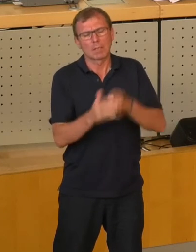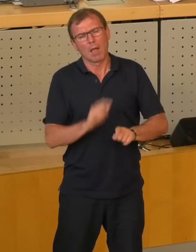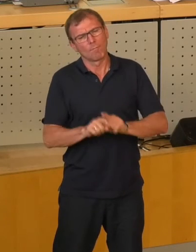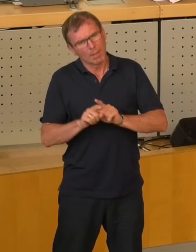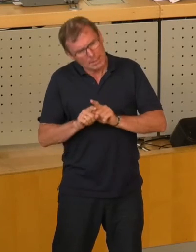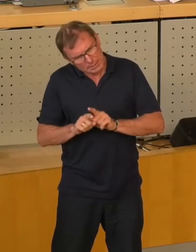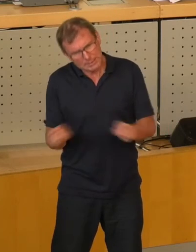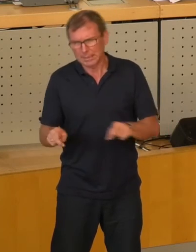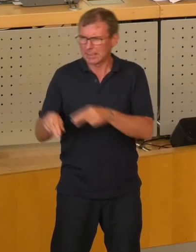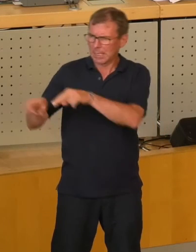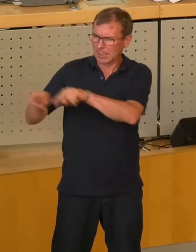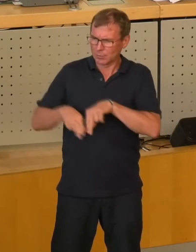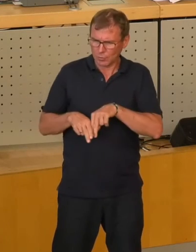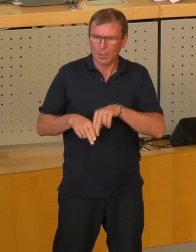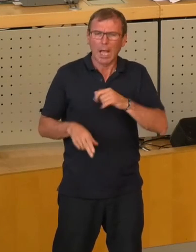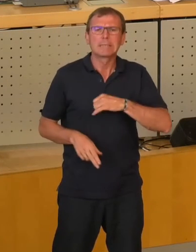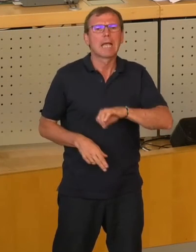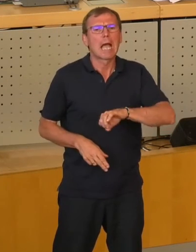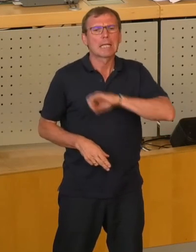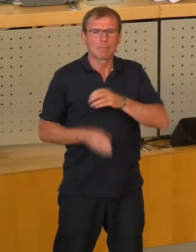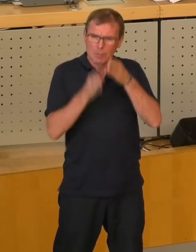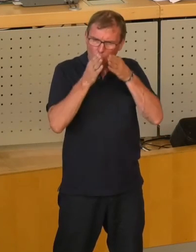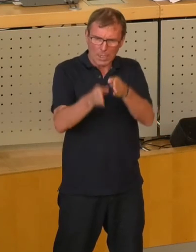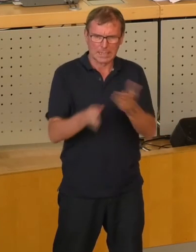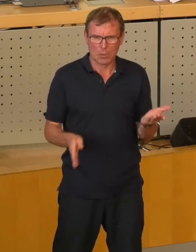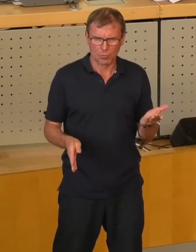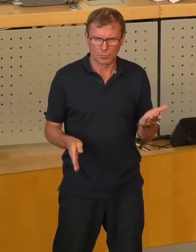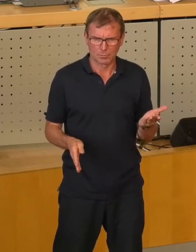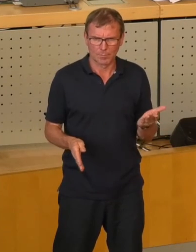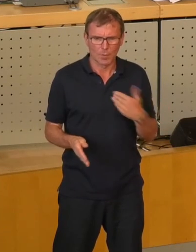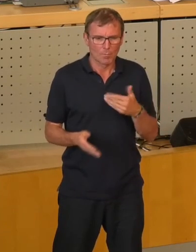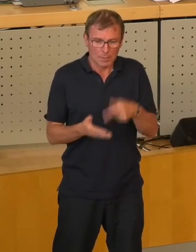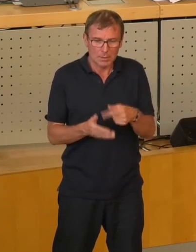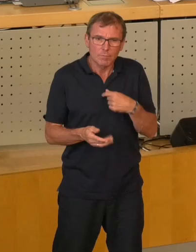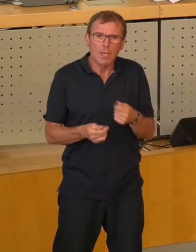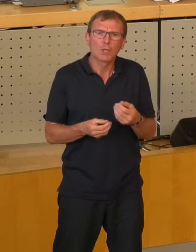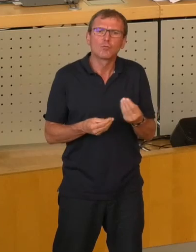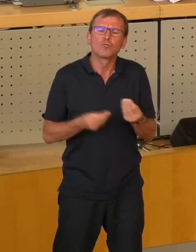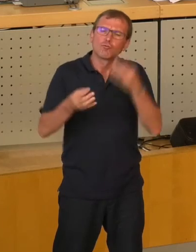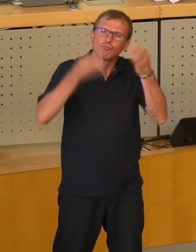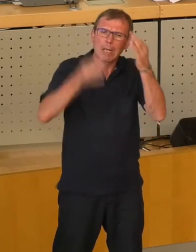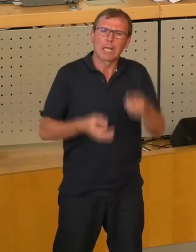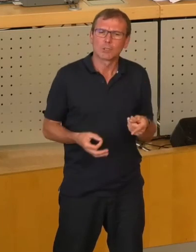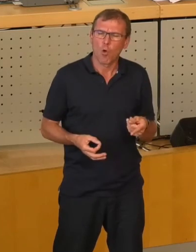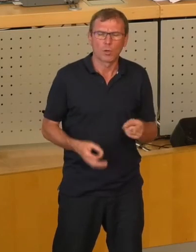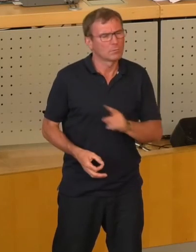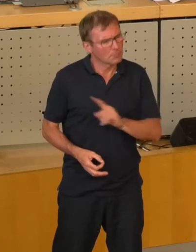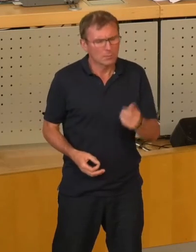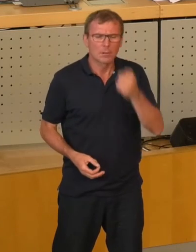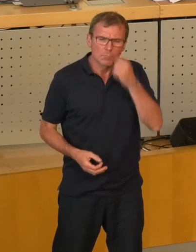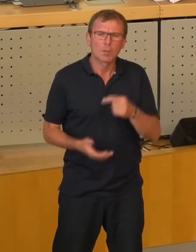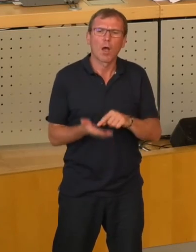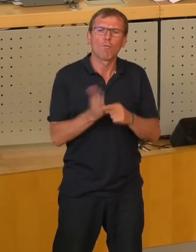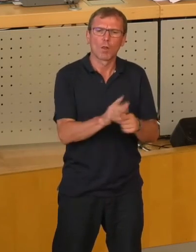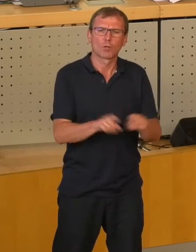vornehmlich als Renditeobjekt zurück und wir kaufen sie erst gar nicht zurück, um damit zu spekulieren. Insofern stimmen Sie bitte dieser